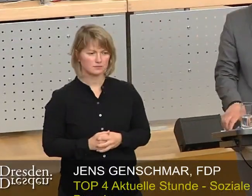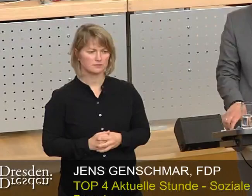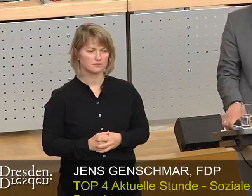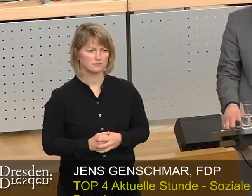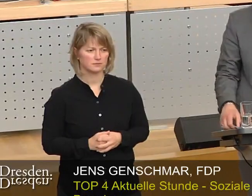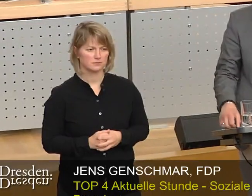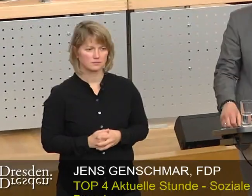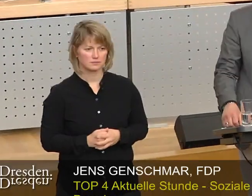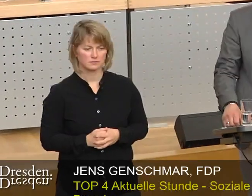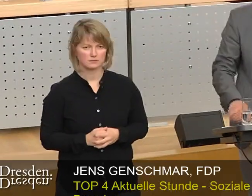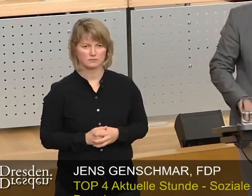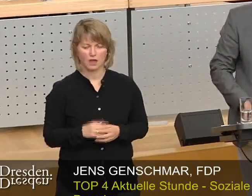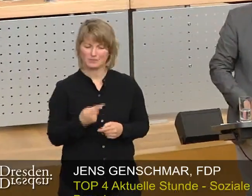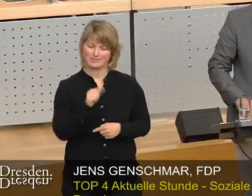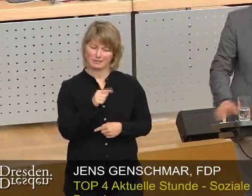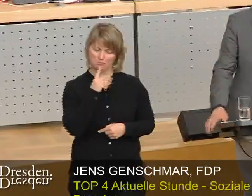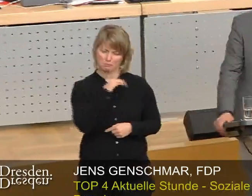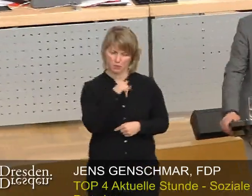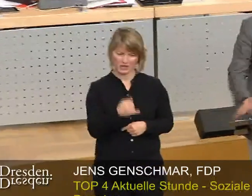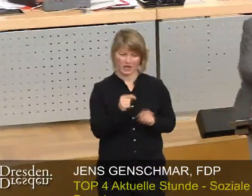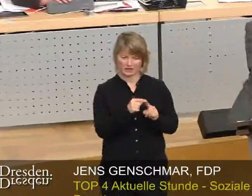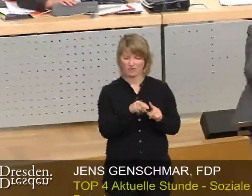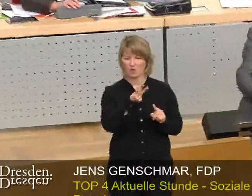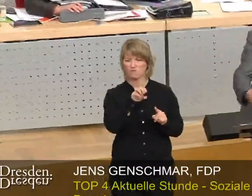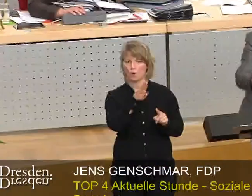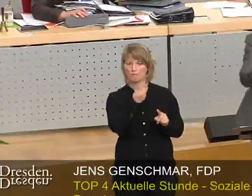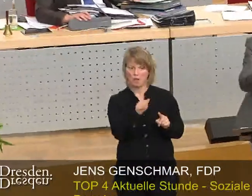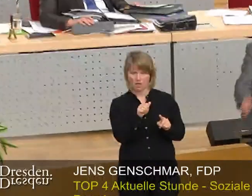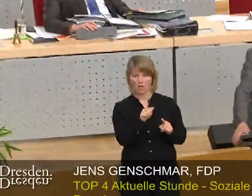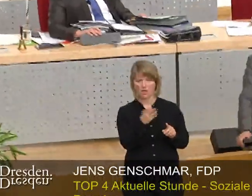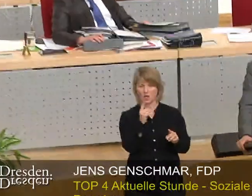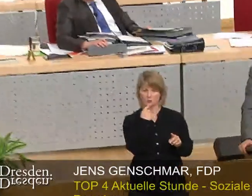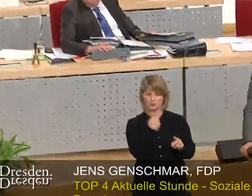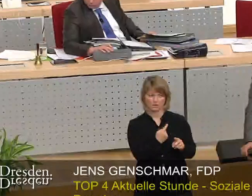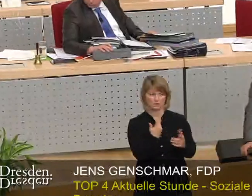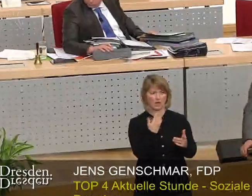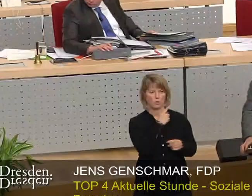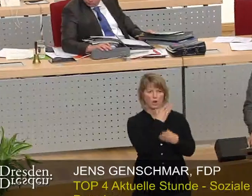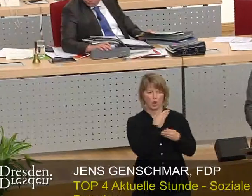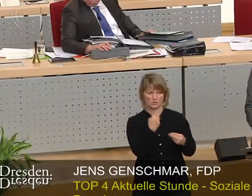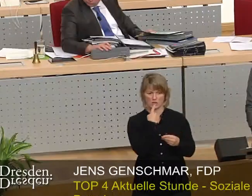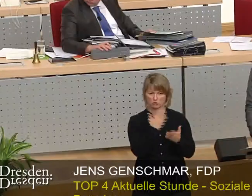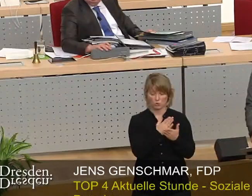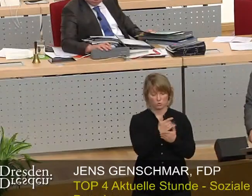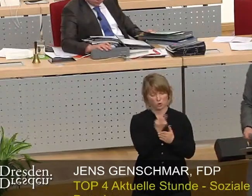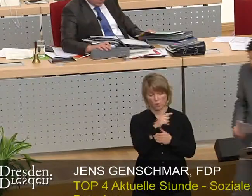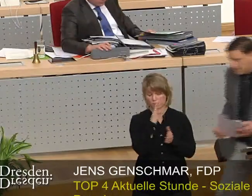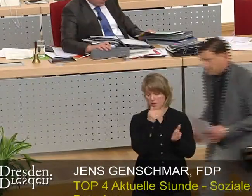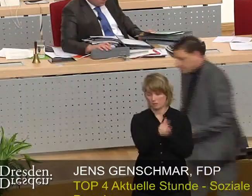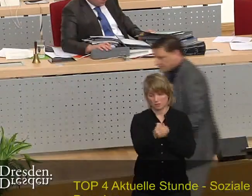gesagt, wir werden auch dieses ganze Projekt der WOBA natürlich ablehnen.